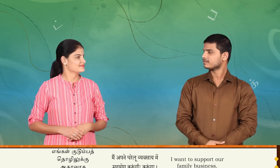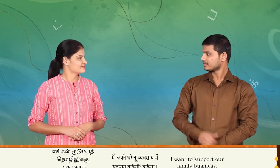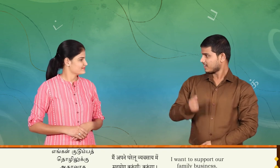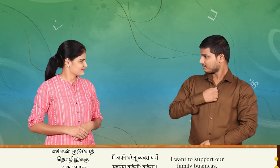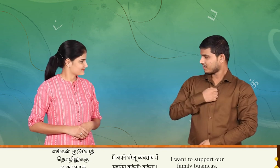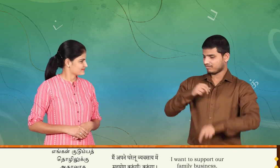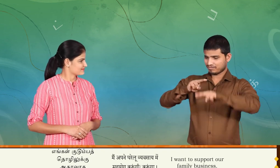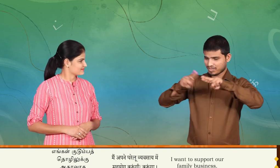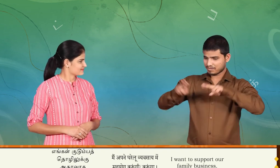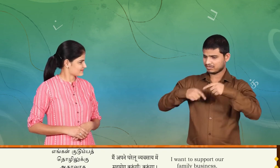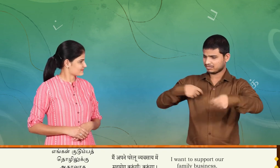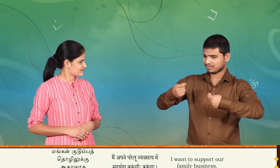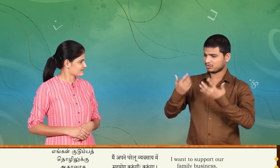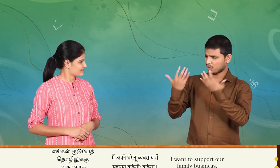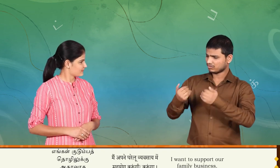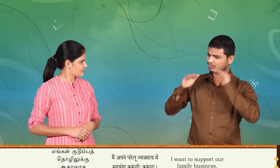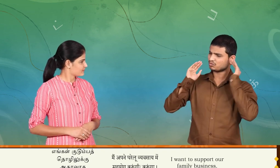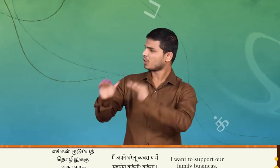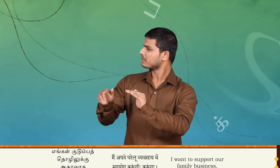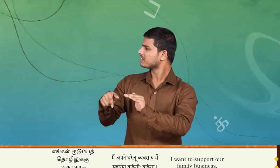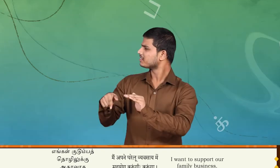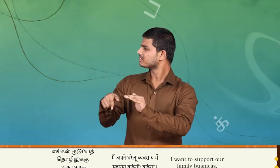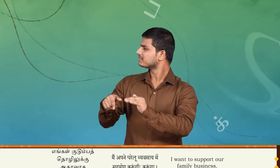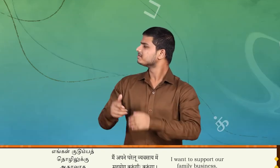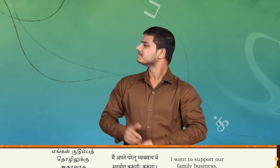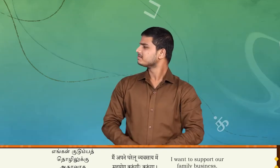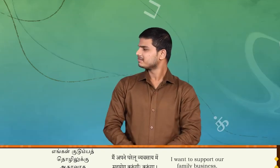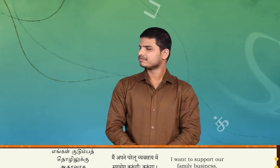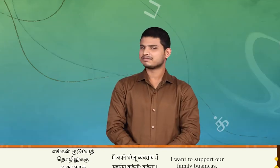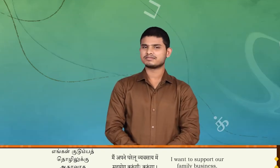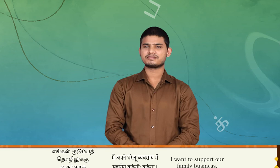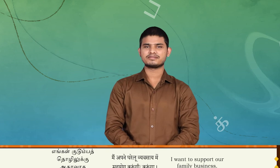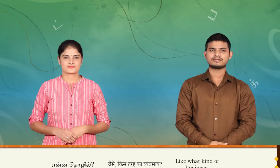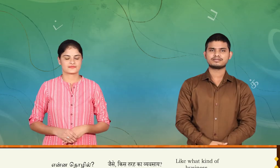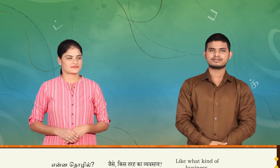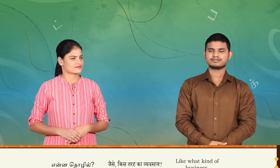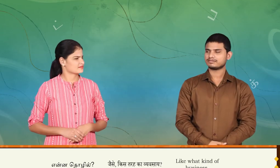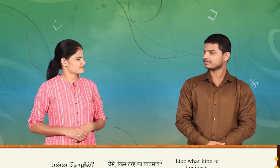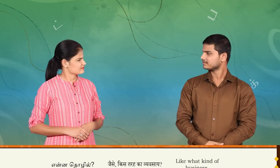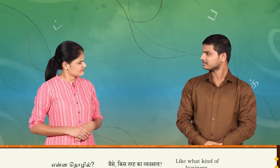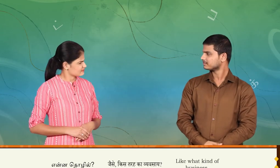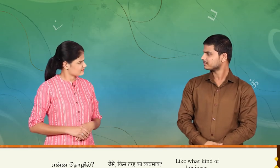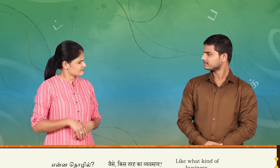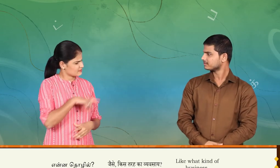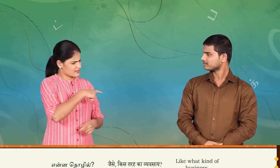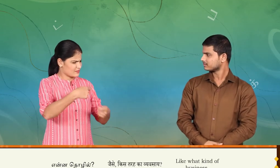நான் எங்கள் குடும்ப தொழிலுக்கு ஆதரவாக இருப்பேன் என்ன